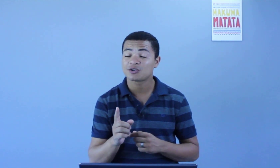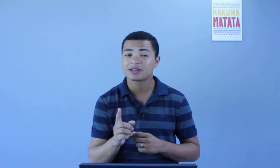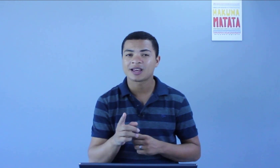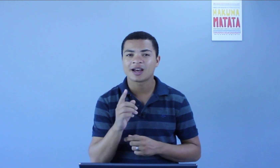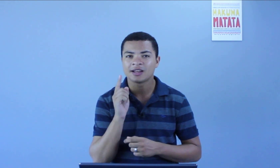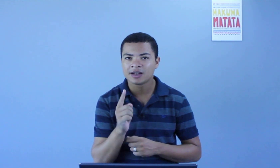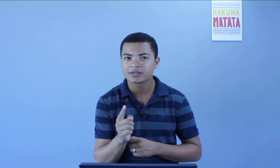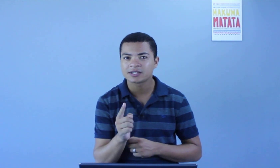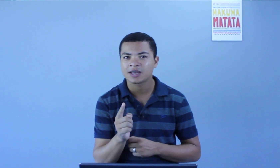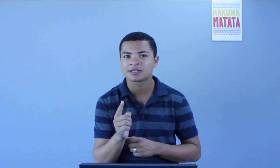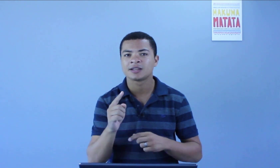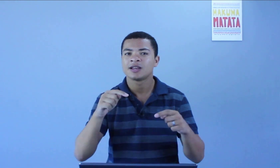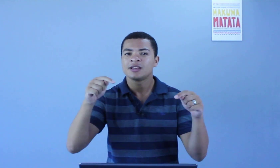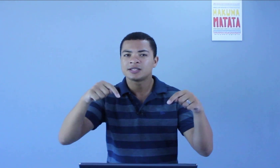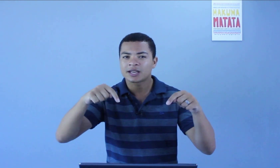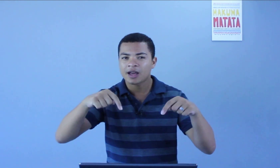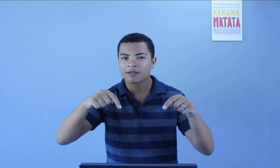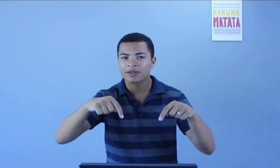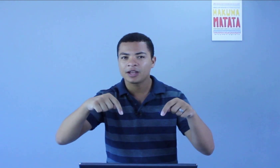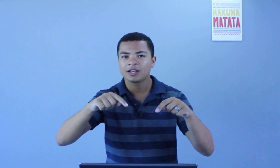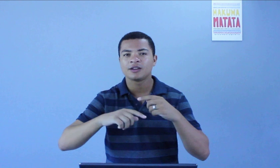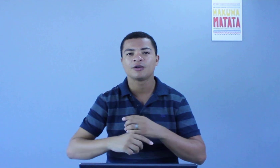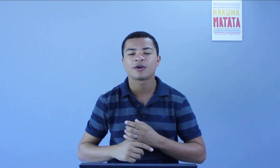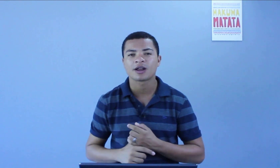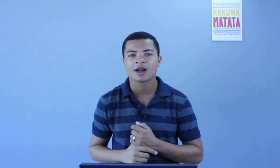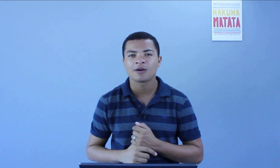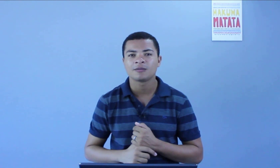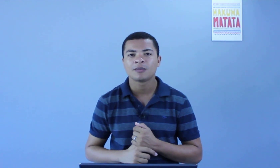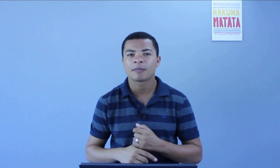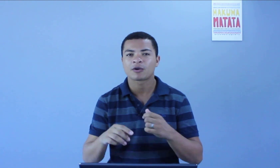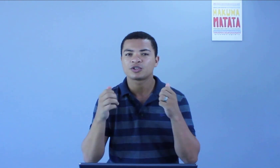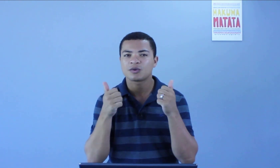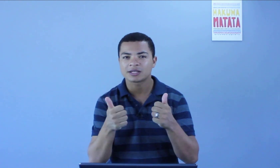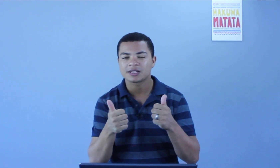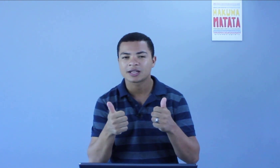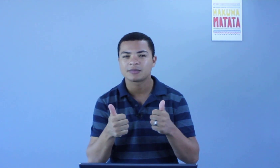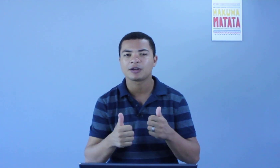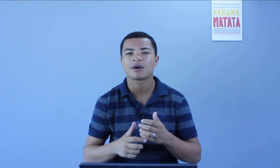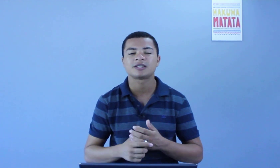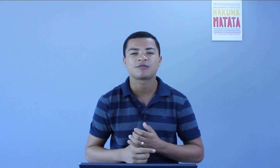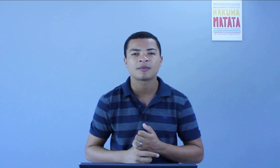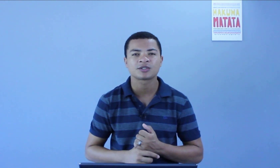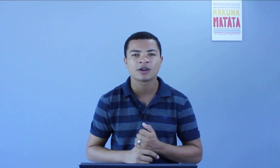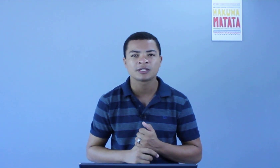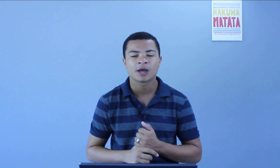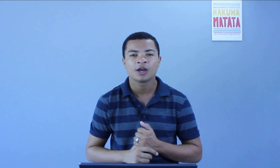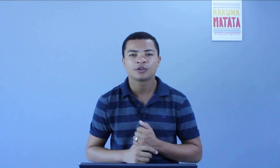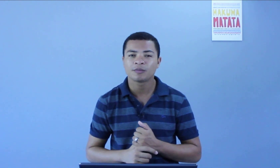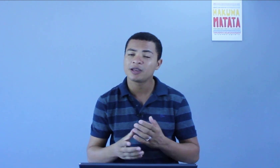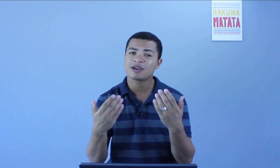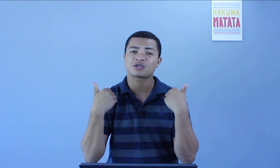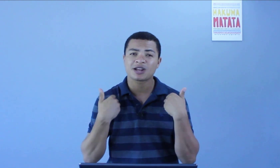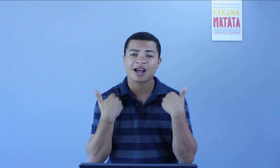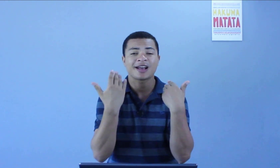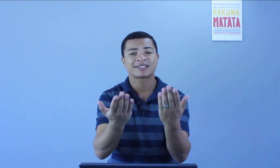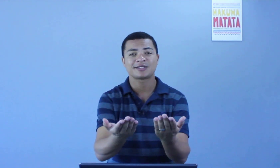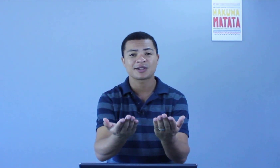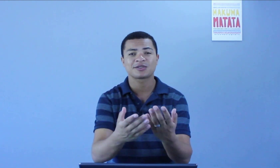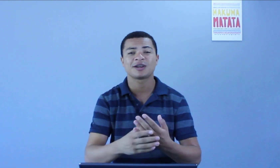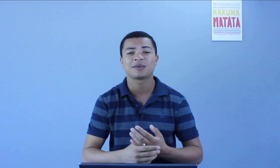gente começar, não se esqueça, se inscreve aí no meu canal para continuar assim recebendo mais informações, tudo bem? E me ajudar a estar te ajudando